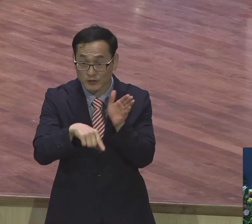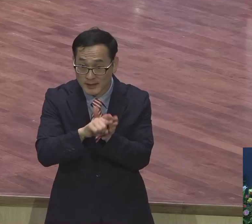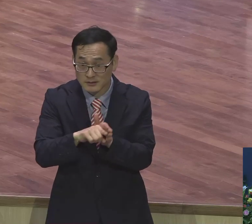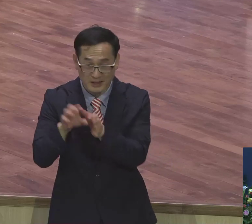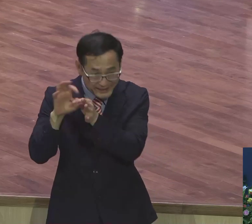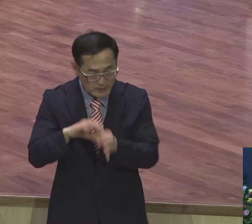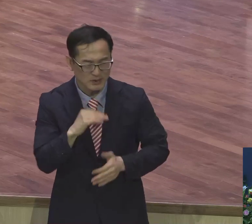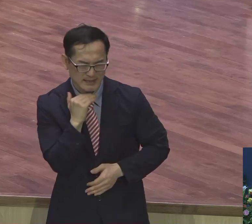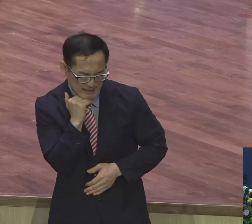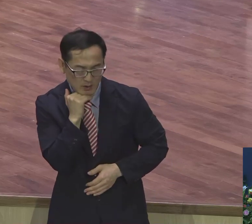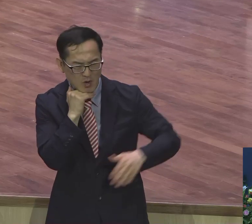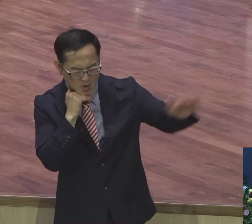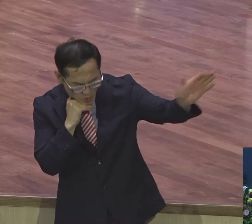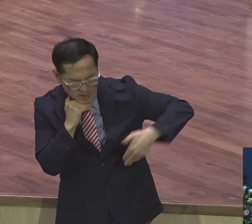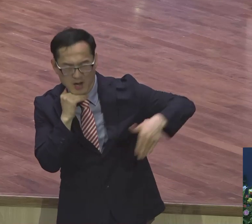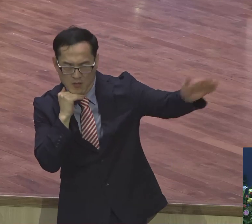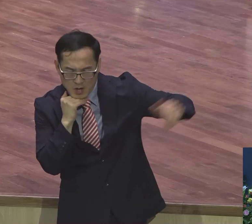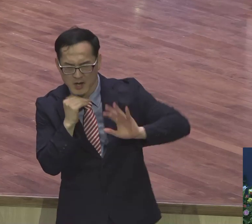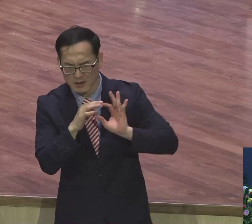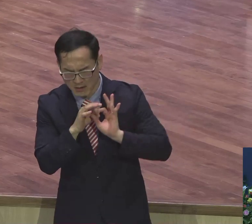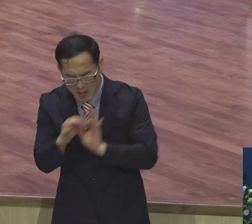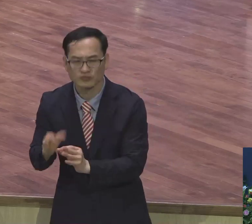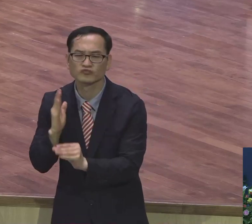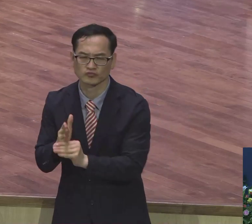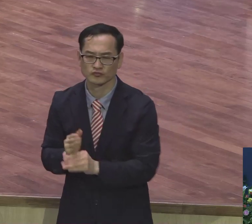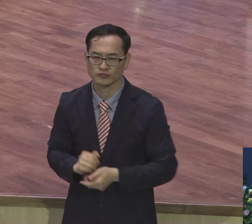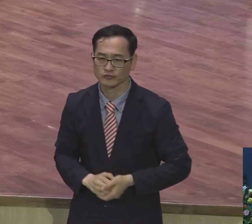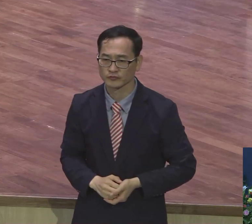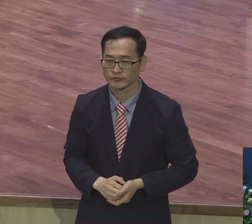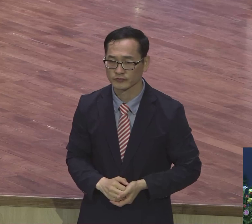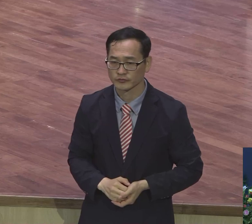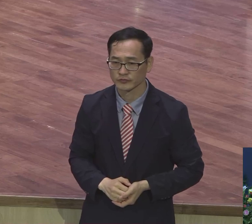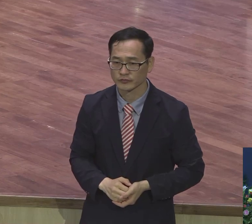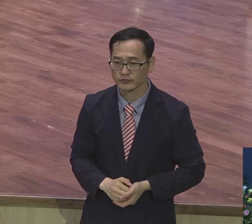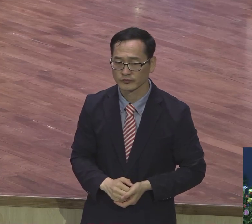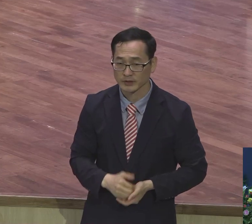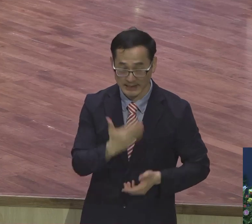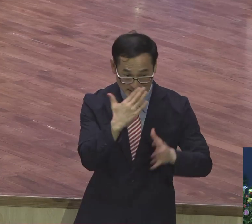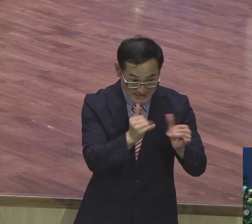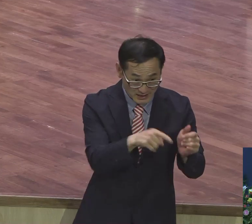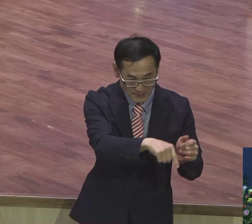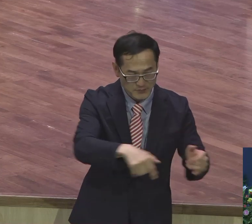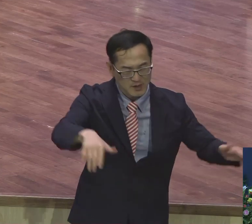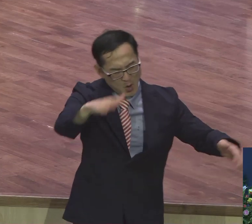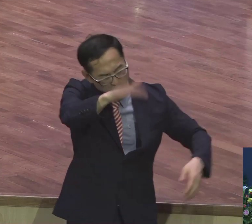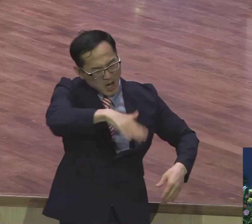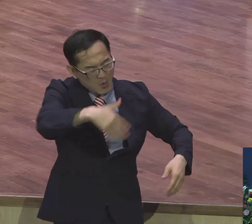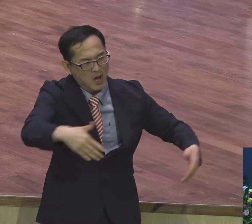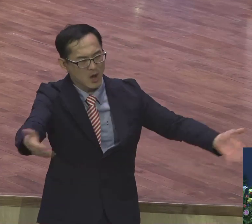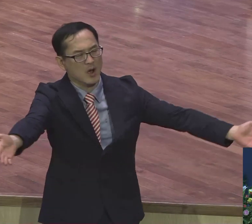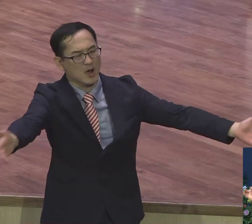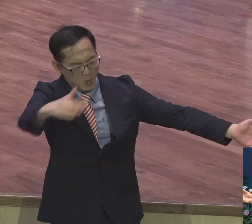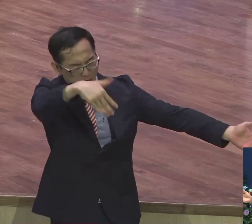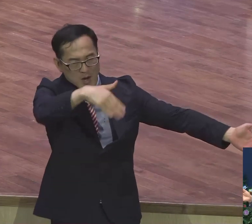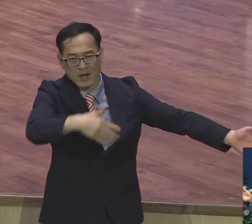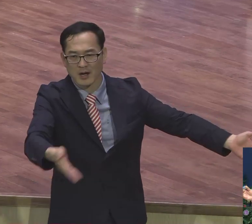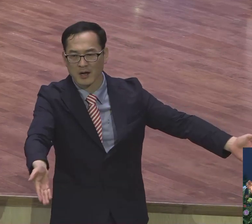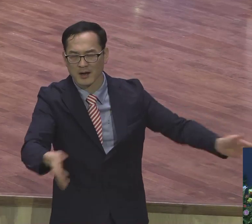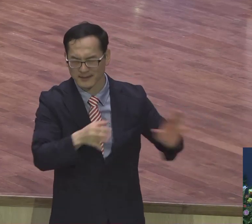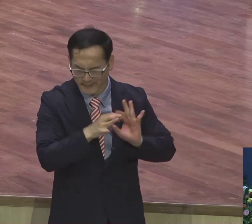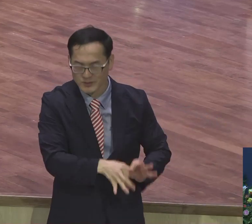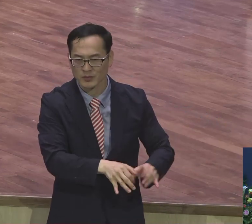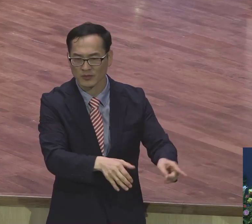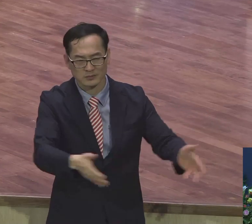기다리고 계신다라는 강조예요. 지금도 돌아오라고 손을 벌리고 계시는 예수님. 저 불신용은